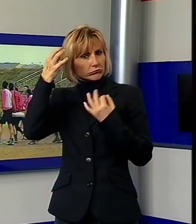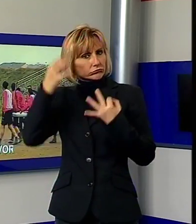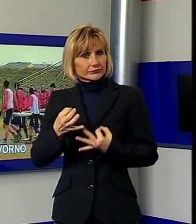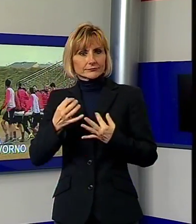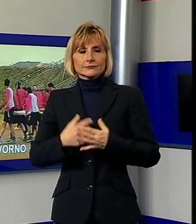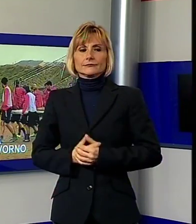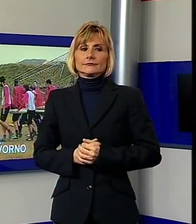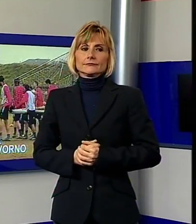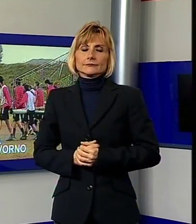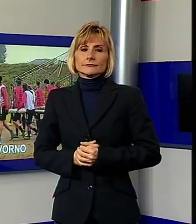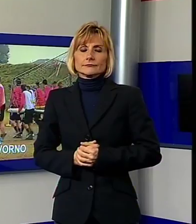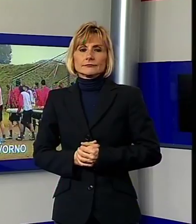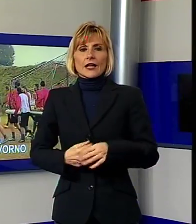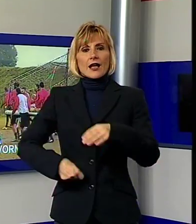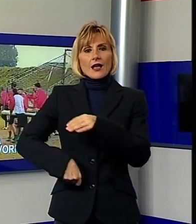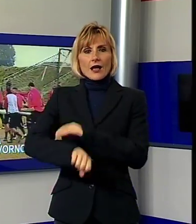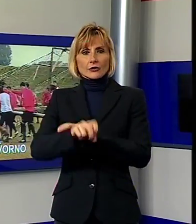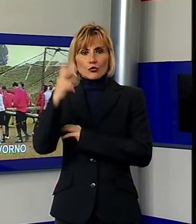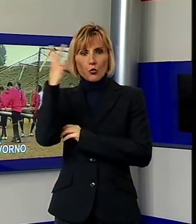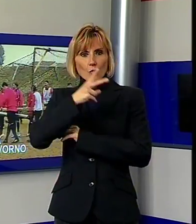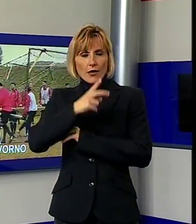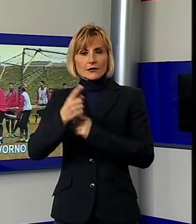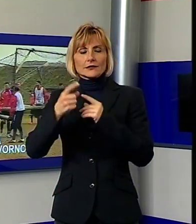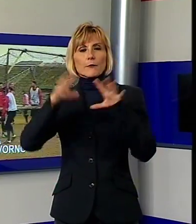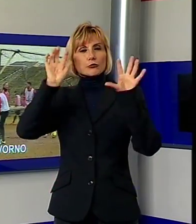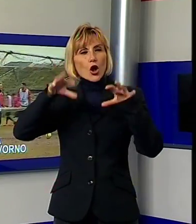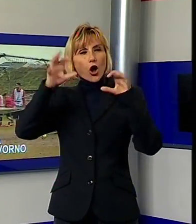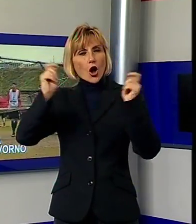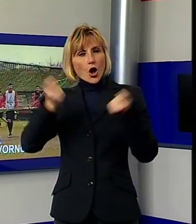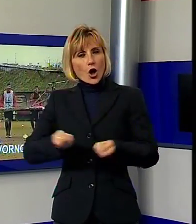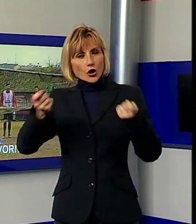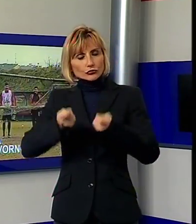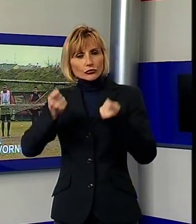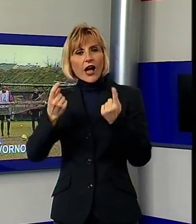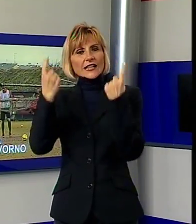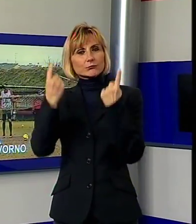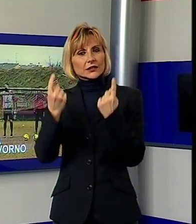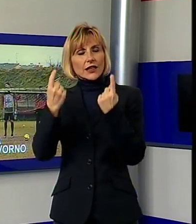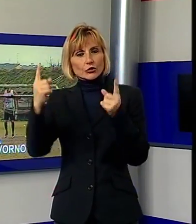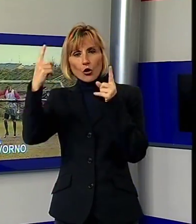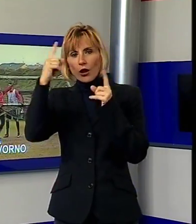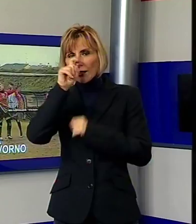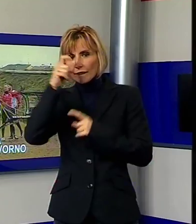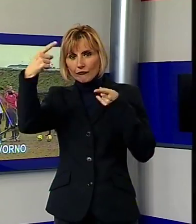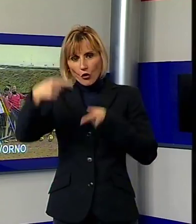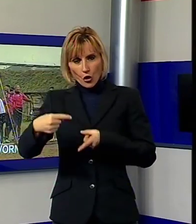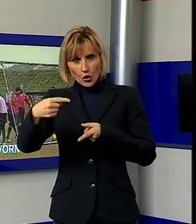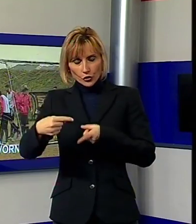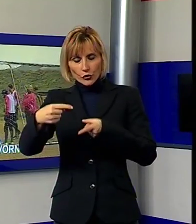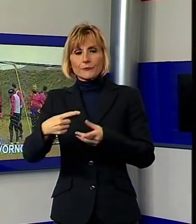Sotto la pioggia, aspettando il Livorno, Galderisi recupera Capuano e Cecchini, ma lascia qualche dubbio sull'undici che